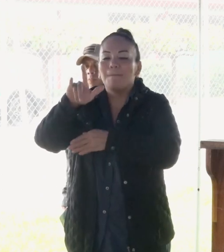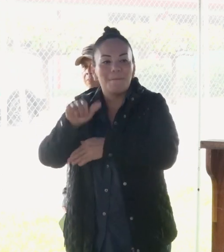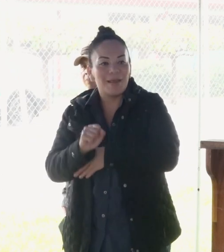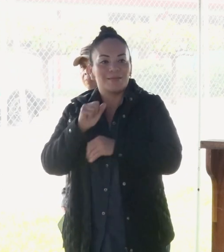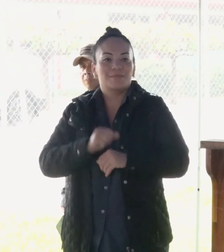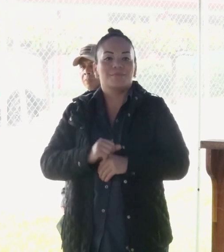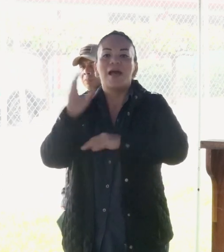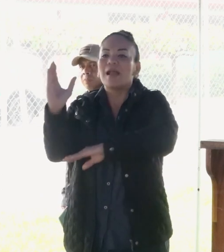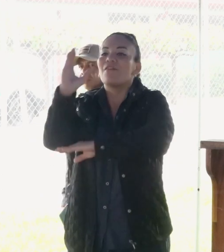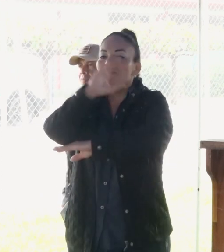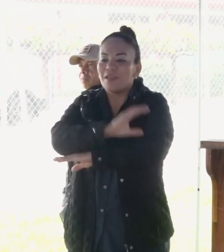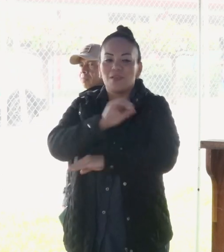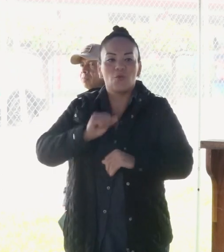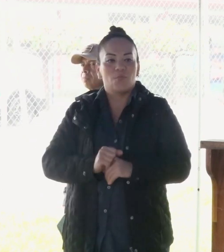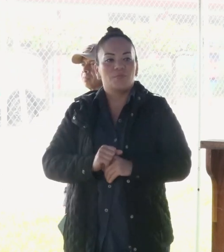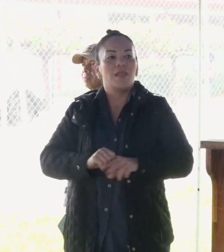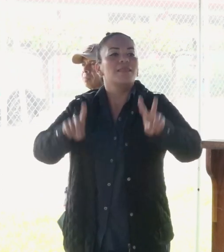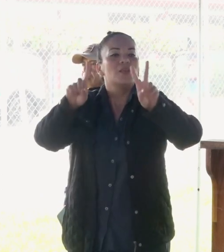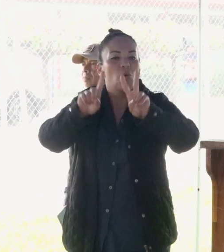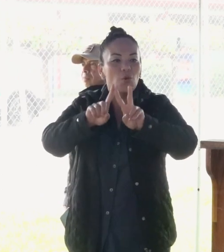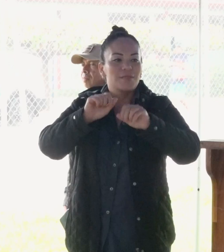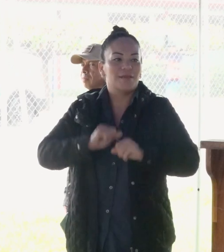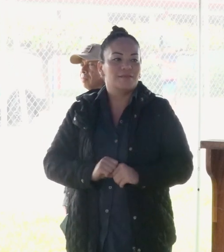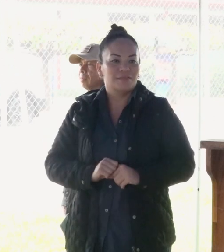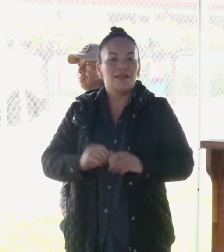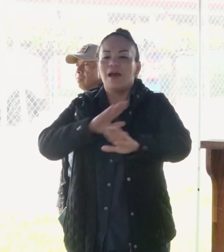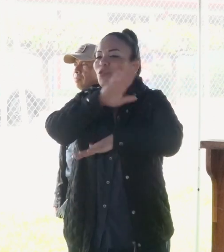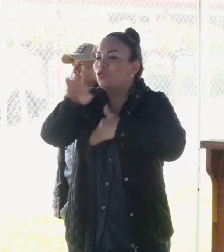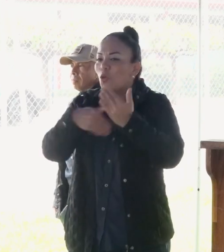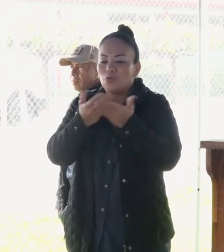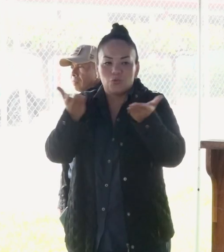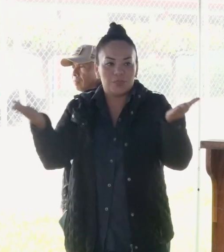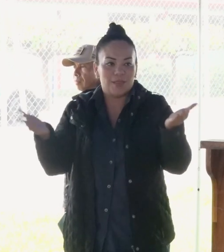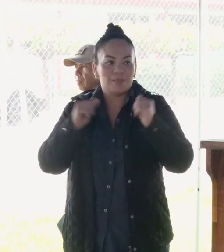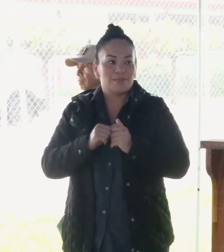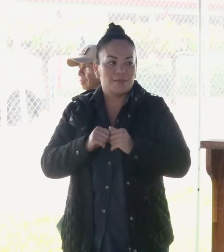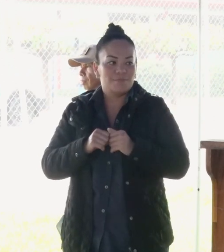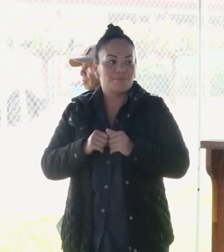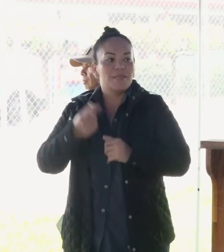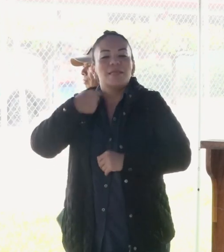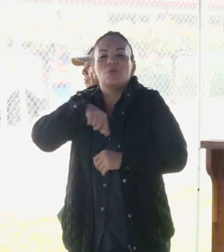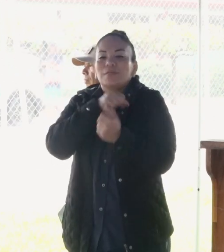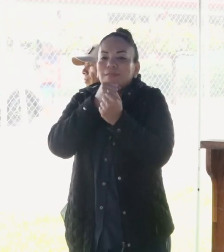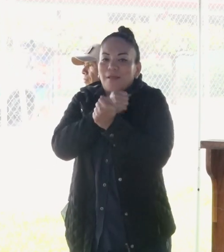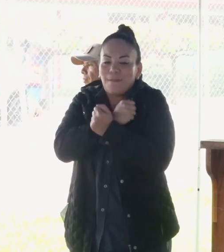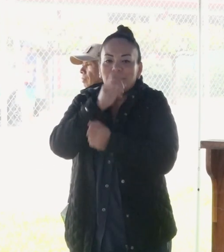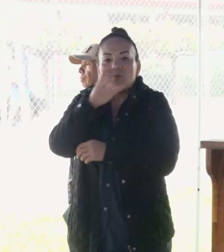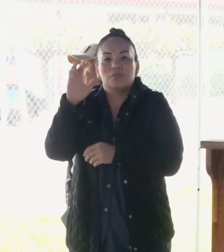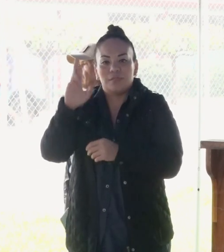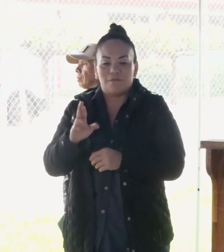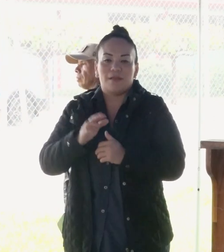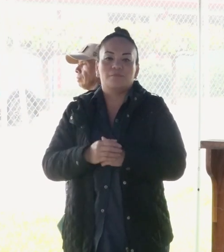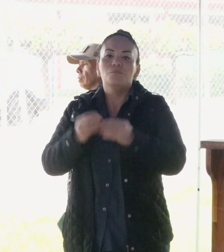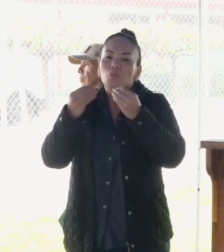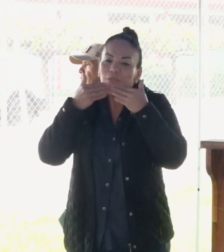a Carrillo, a Nicoya, a todos ustedes y a nuestra amadísima Costa Rica.